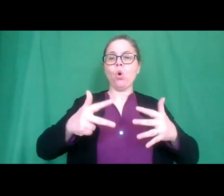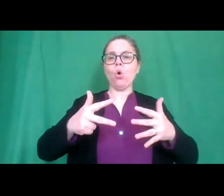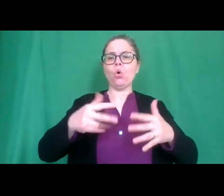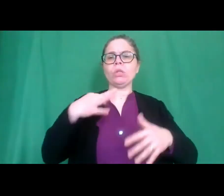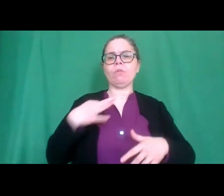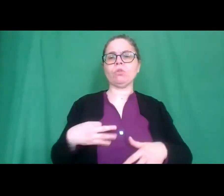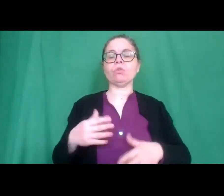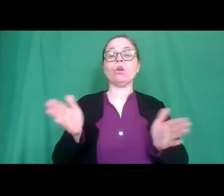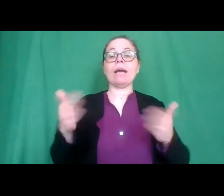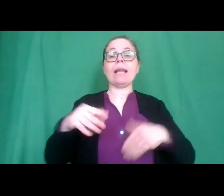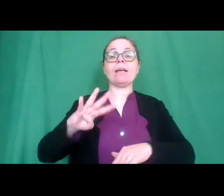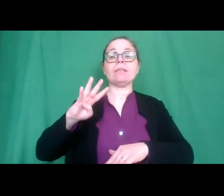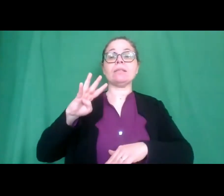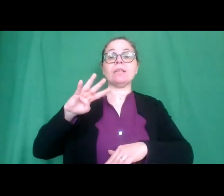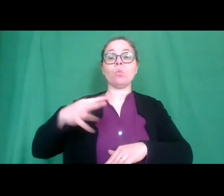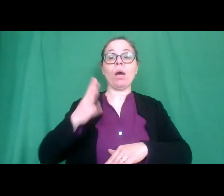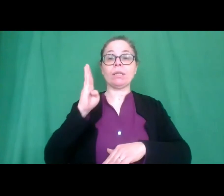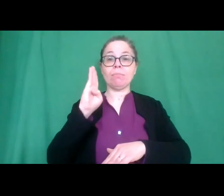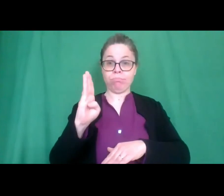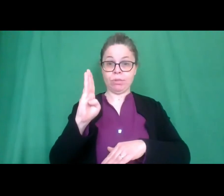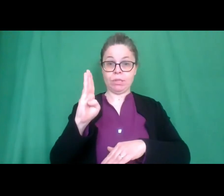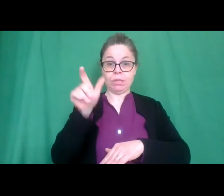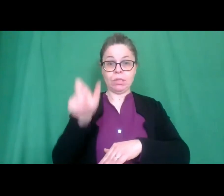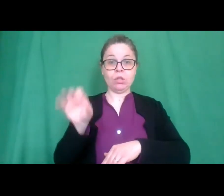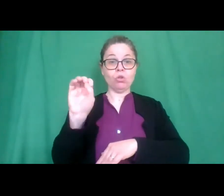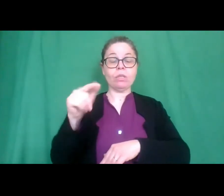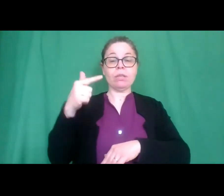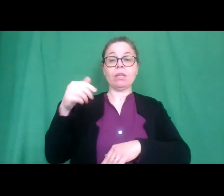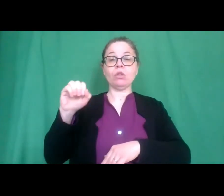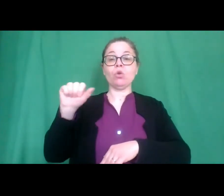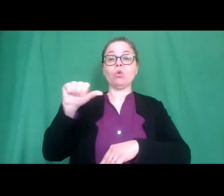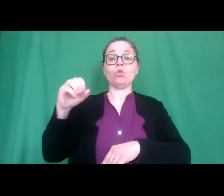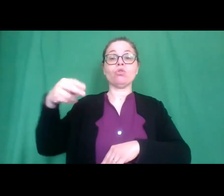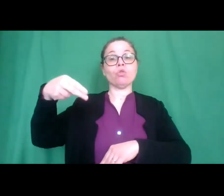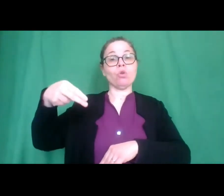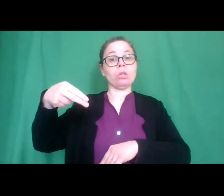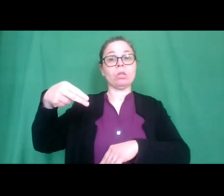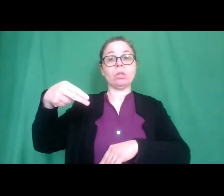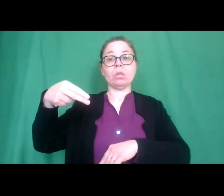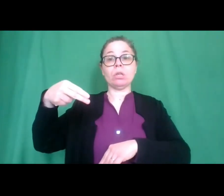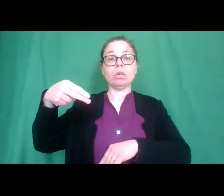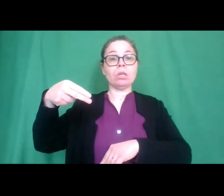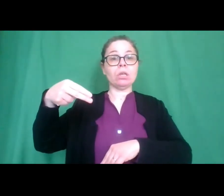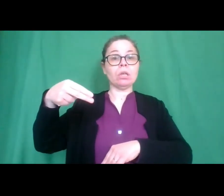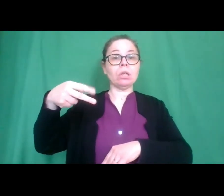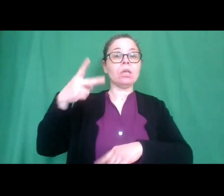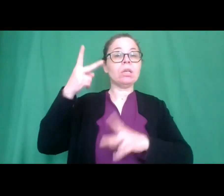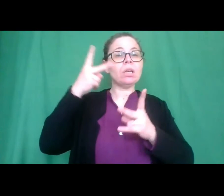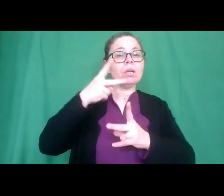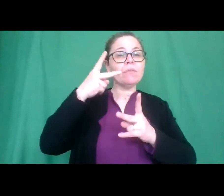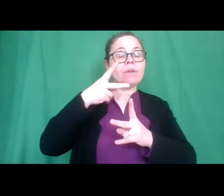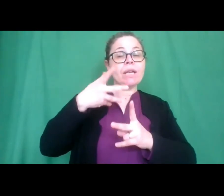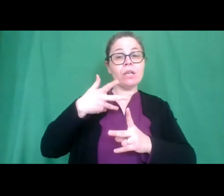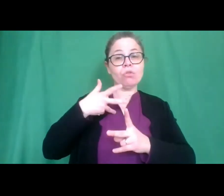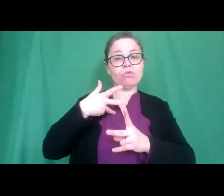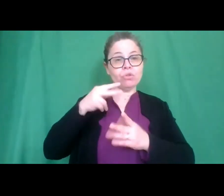quarta B con Anna-Lisa Toson l'insegnante c'è Arianna ma non ha il video e quindi